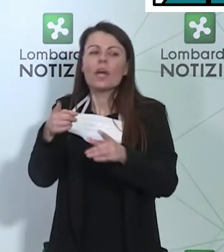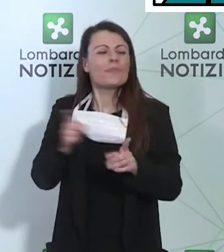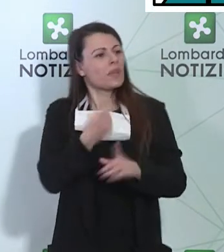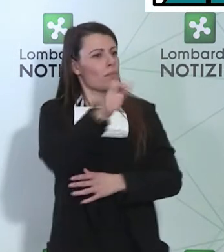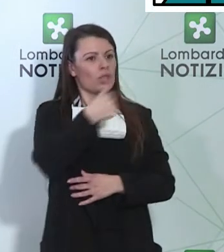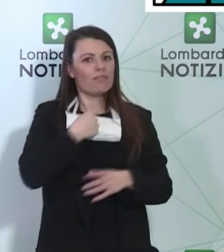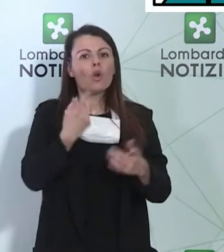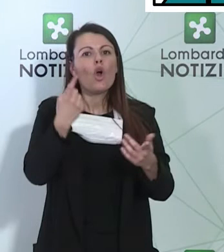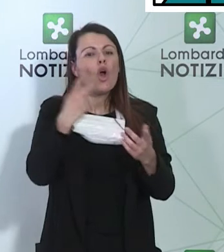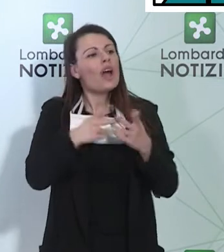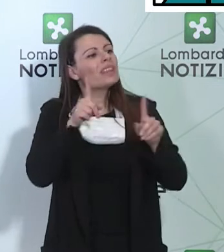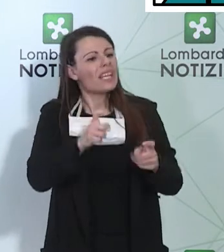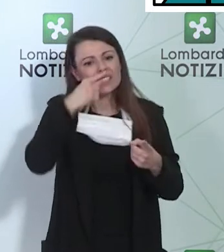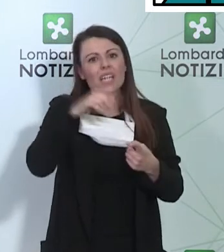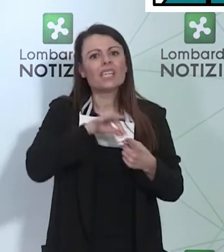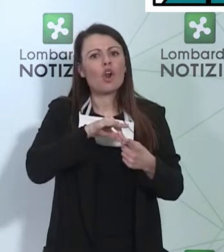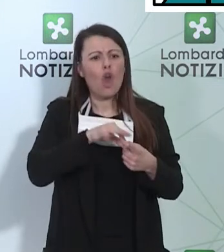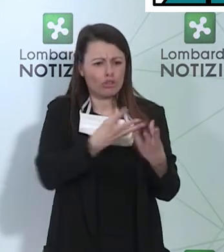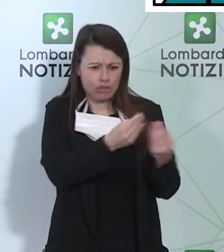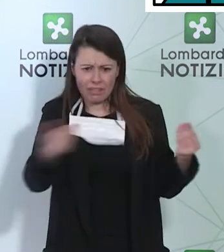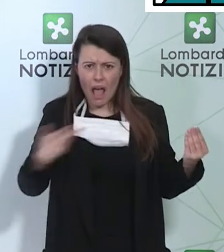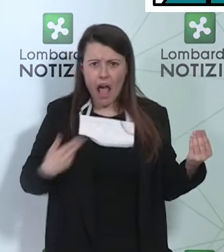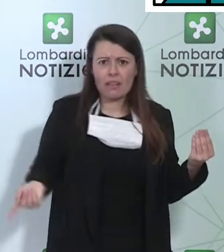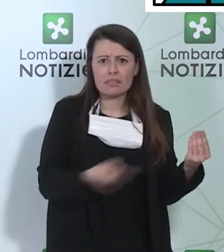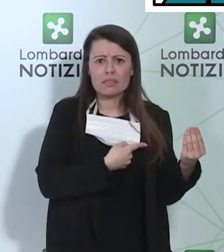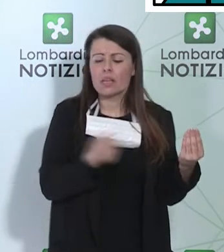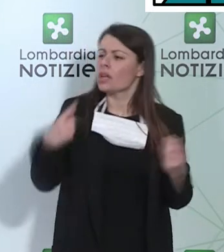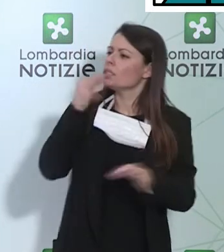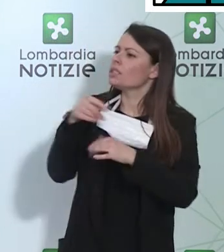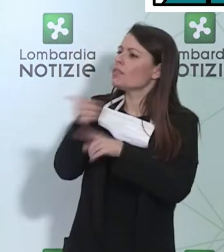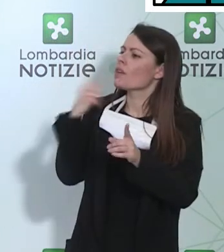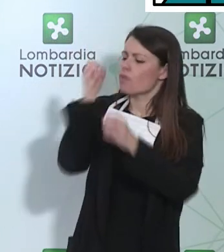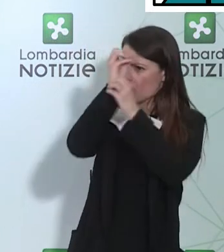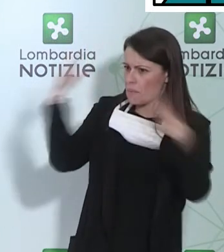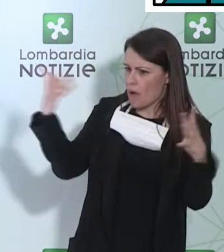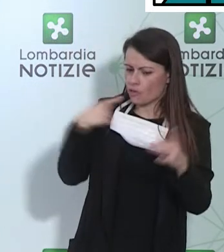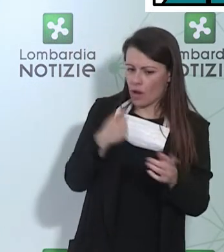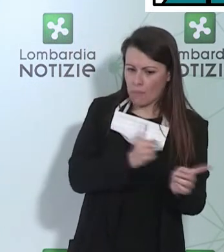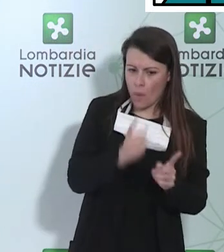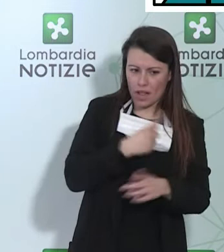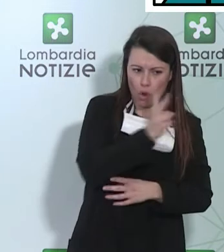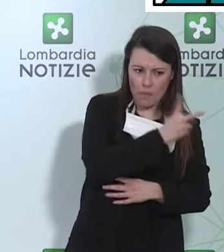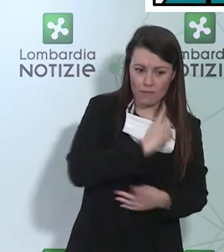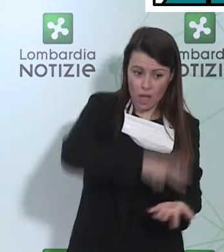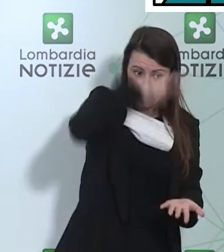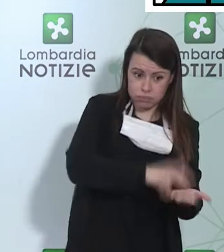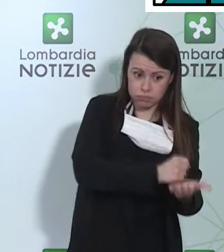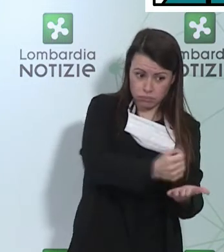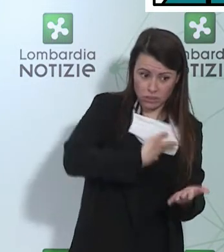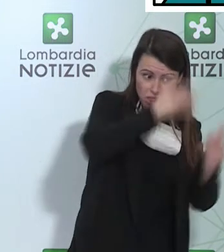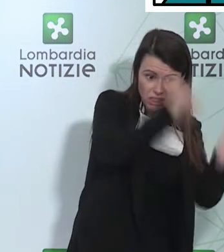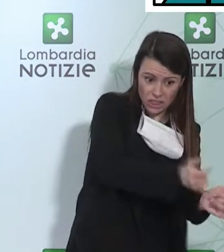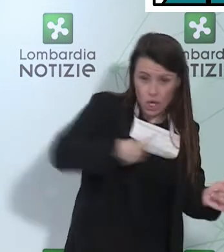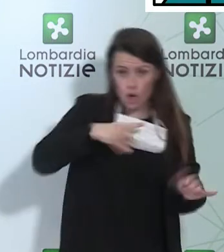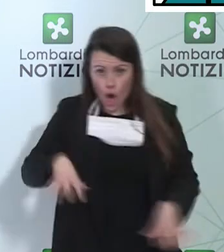perché sono tanti test sierologici. Quindi voi immaginate nel momento in cui arriverà una validazione da Pavia di partire con i test sierologici? Ma certamente, come